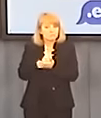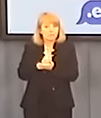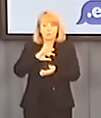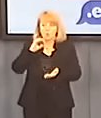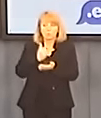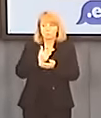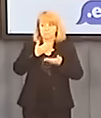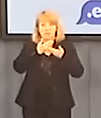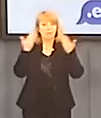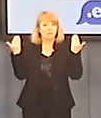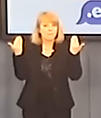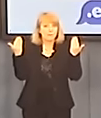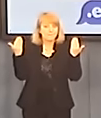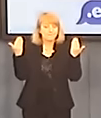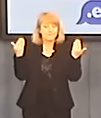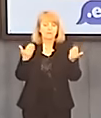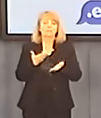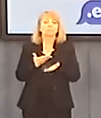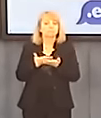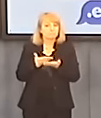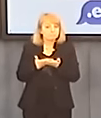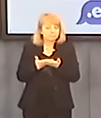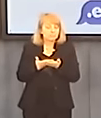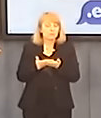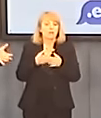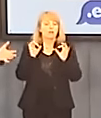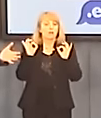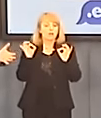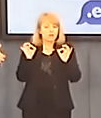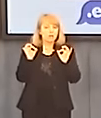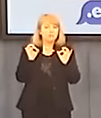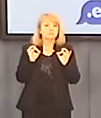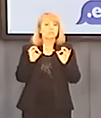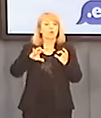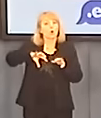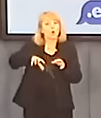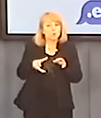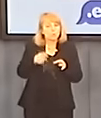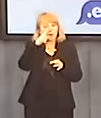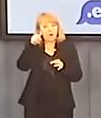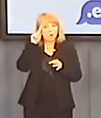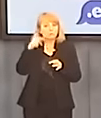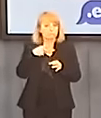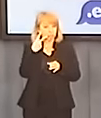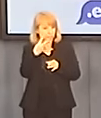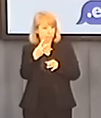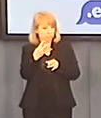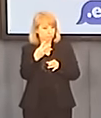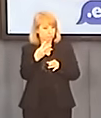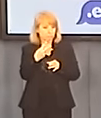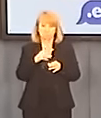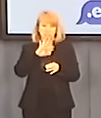mamy. Co oczywiście powoduje pewne perturbacje dla sporej części rynku energetycznego.